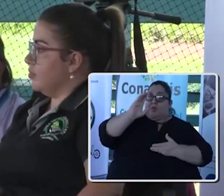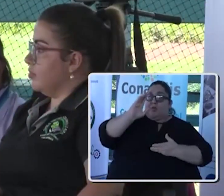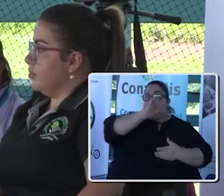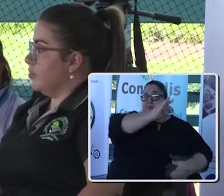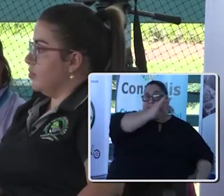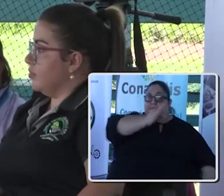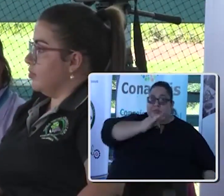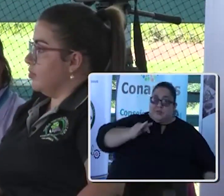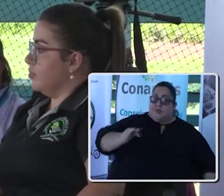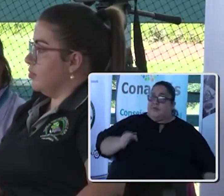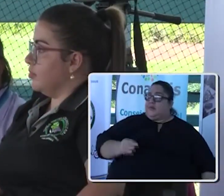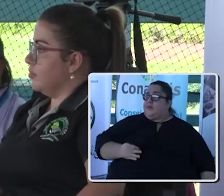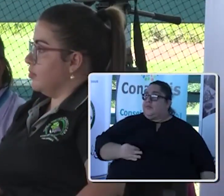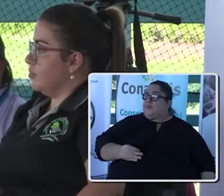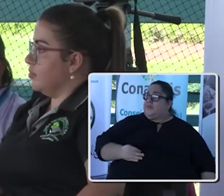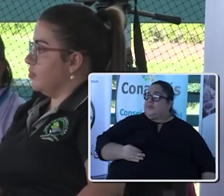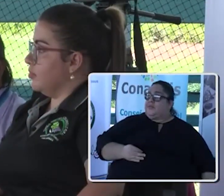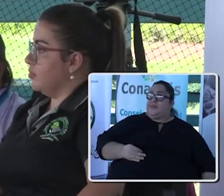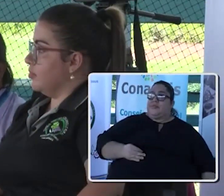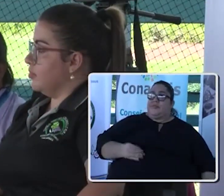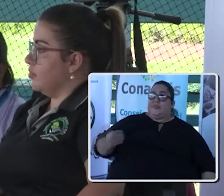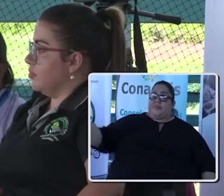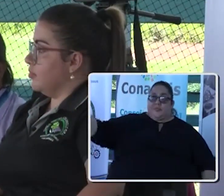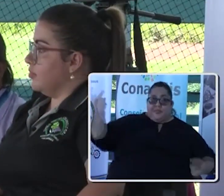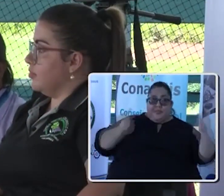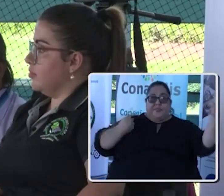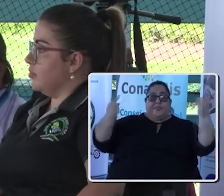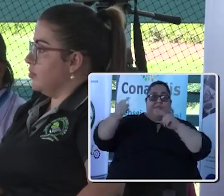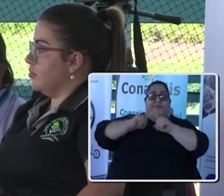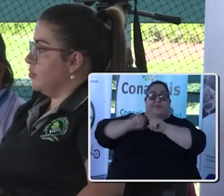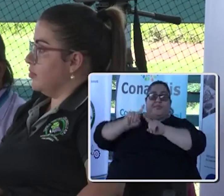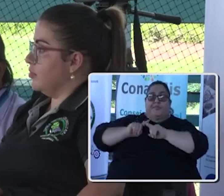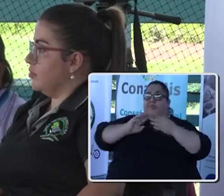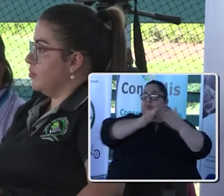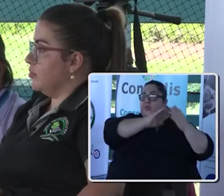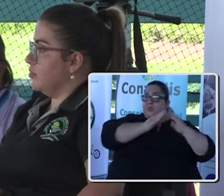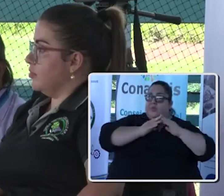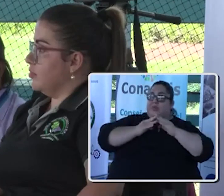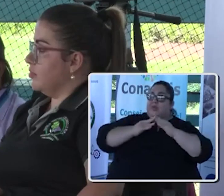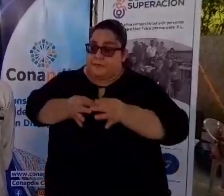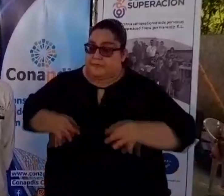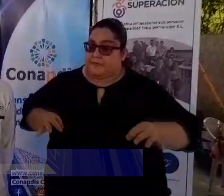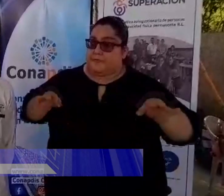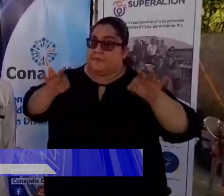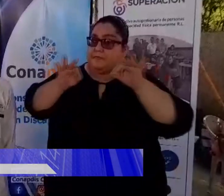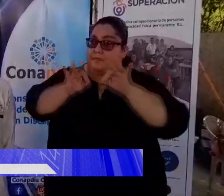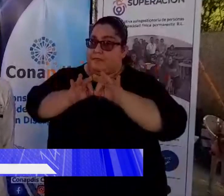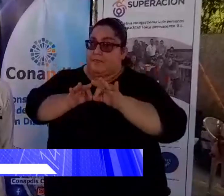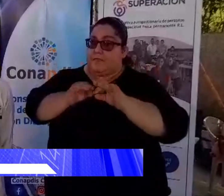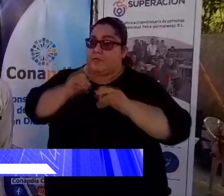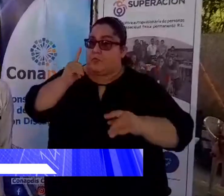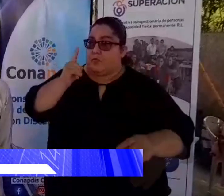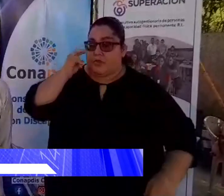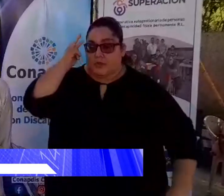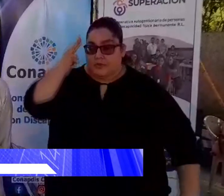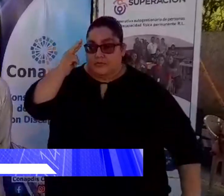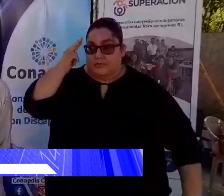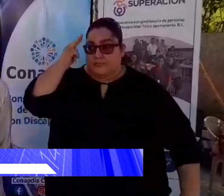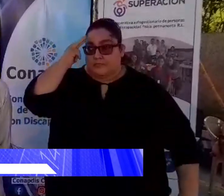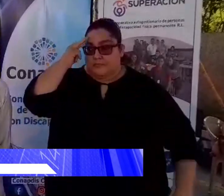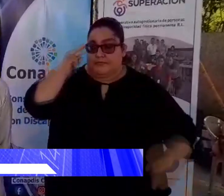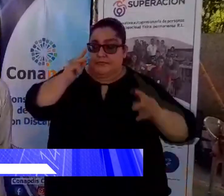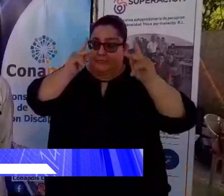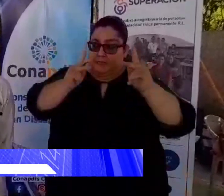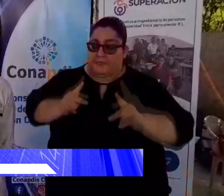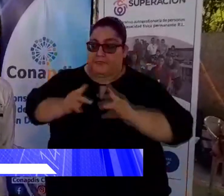la participación de representantes de varias organizaciones Que agrupan a esta población Es importante, por una razón De que la